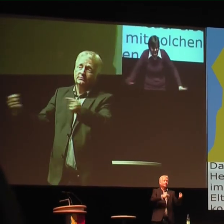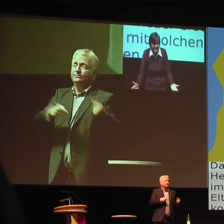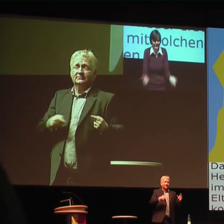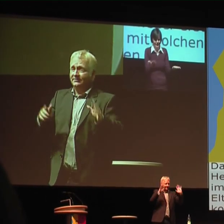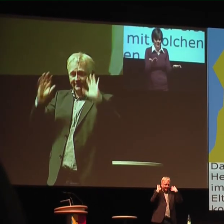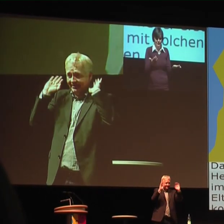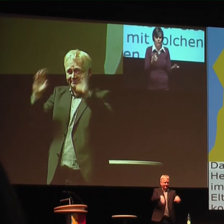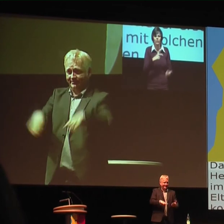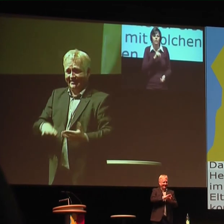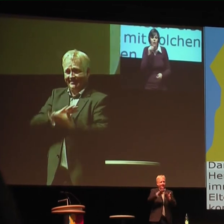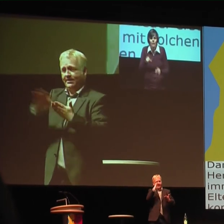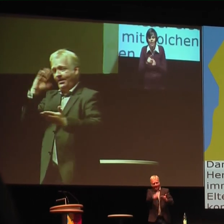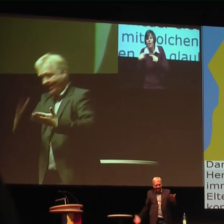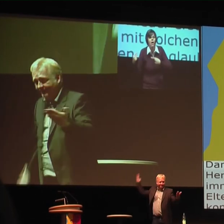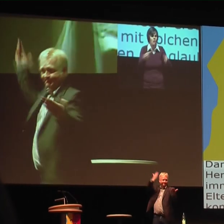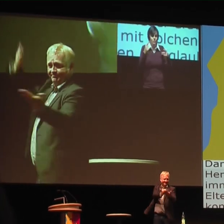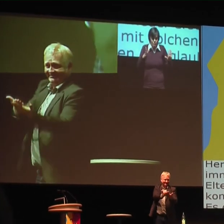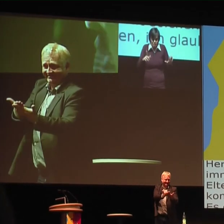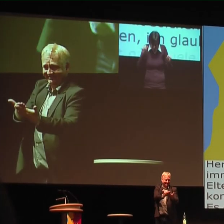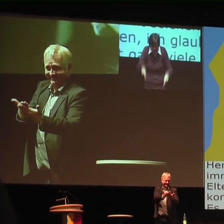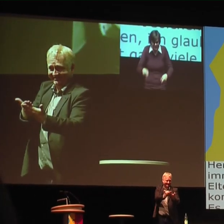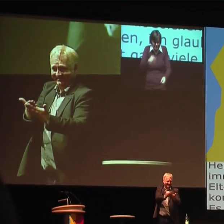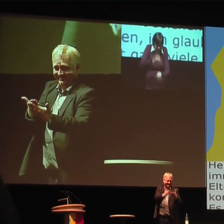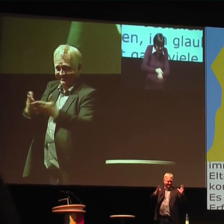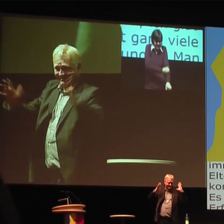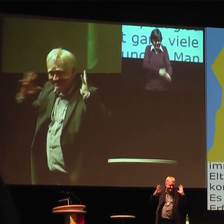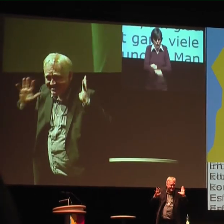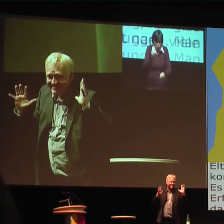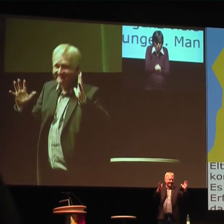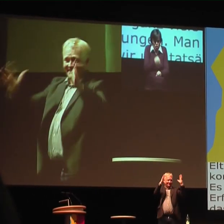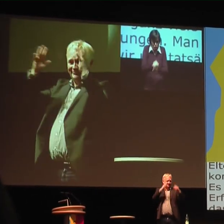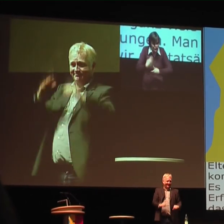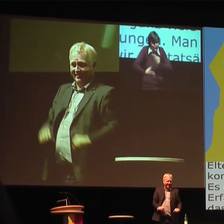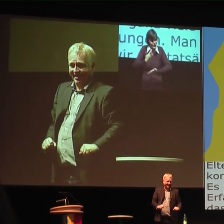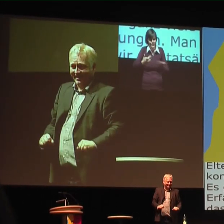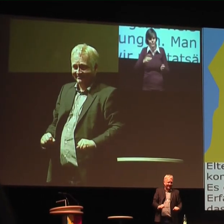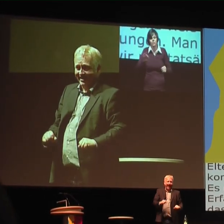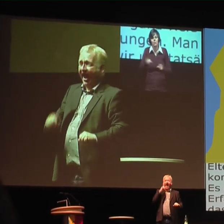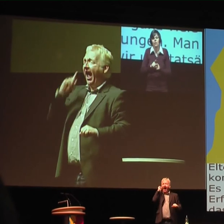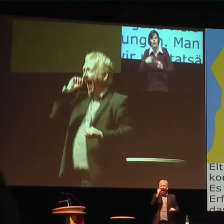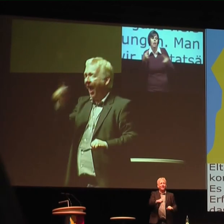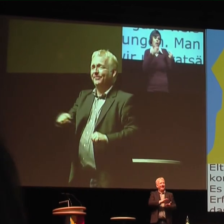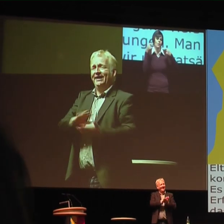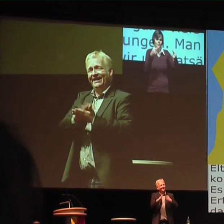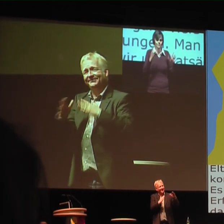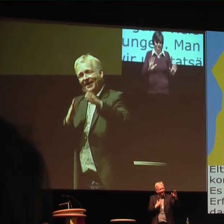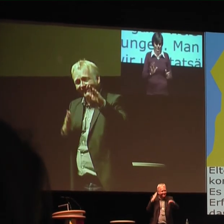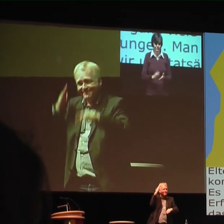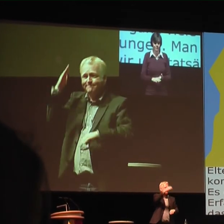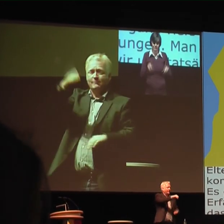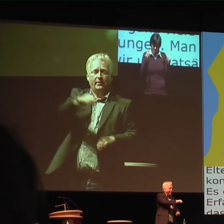kümmern. Weil ich finde das ganz schlimm, dass die nirgendwo aufgefangen werden mit ihren Bedürfnissen. Und das wäre tatsächlich, das wäre für